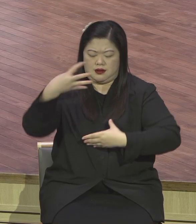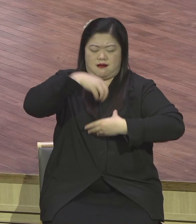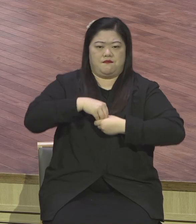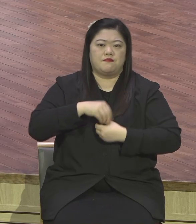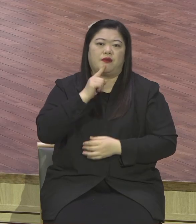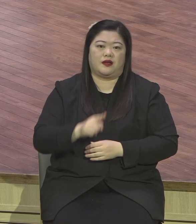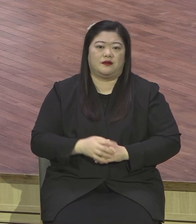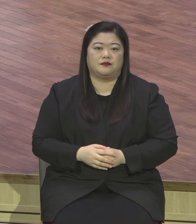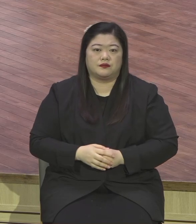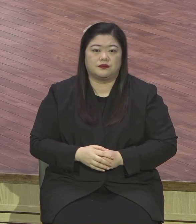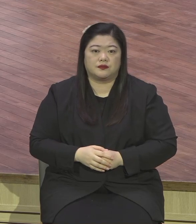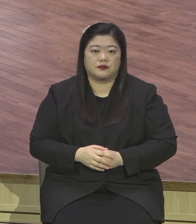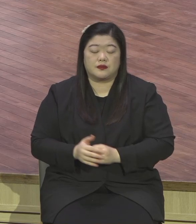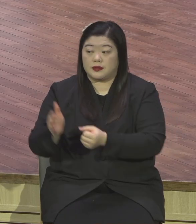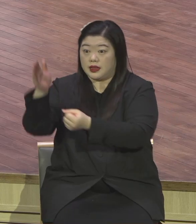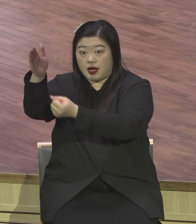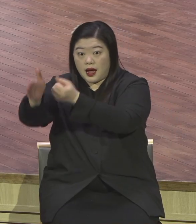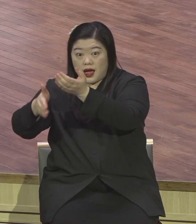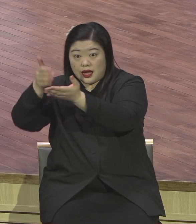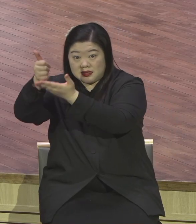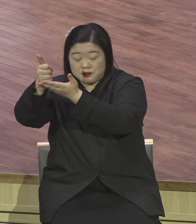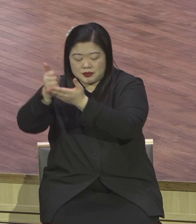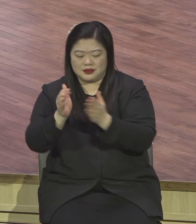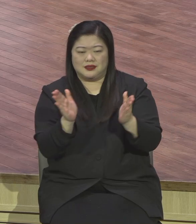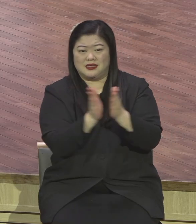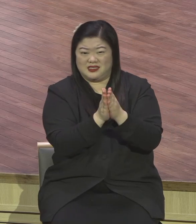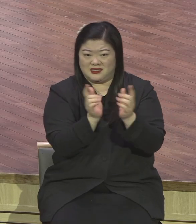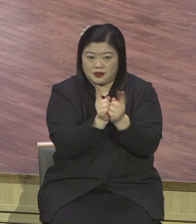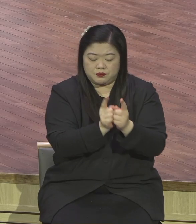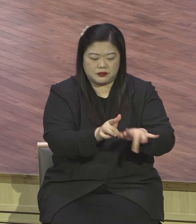누르시고 우리의 대적을 치신다. 그랬어요.